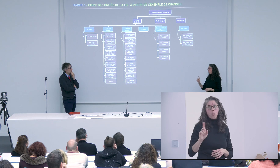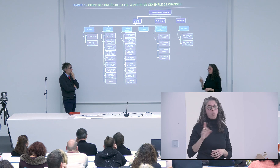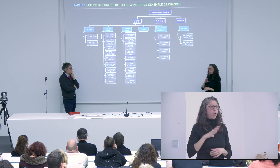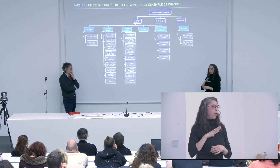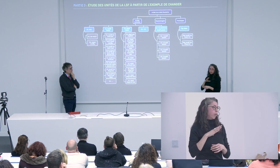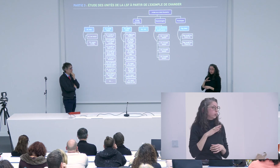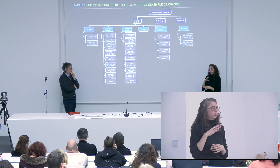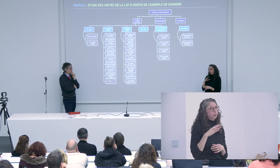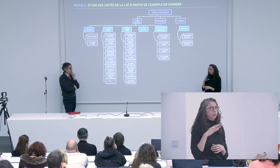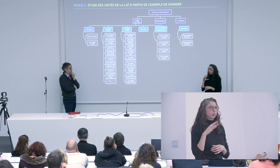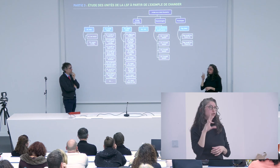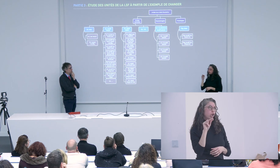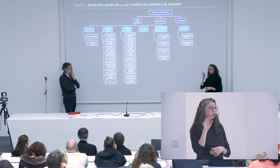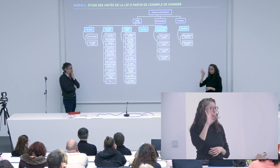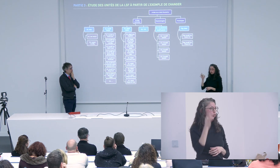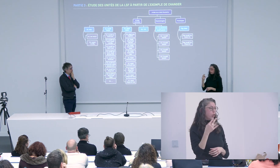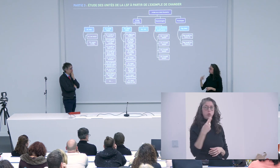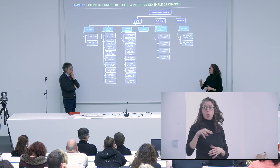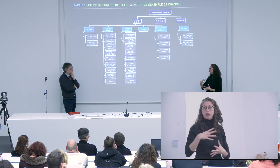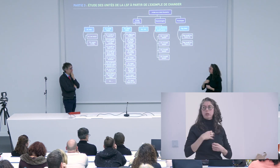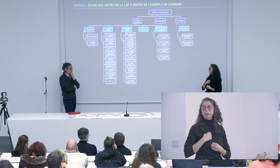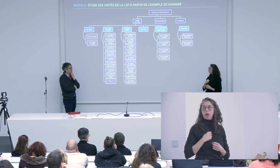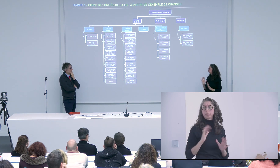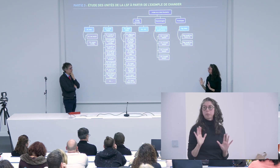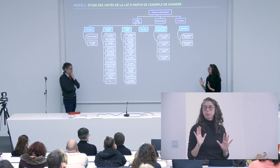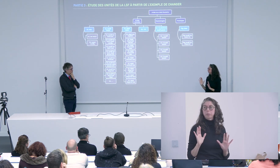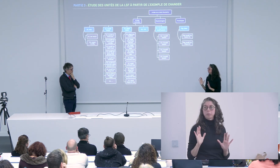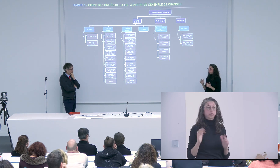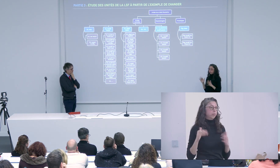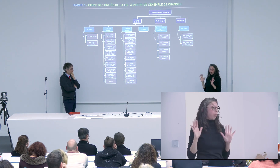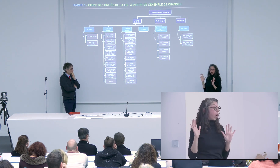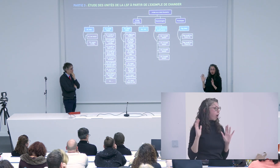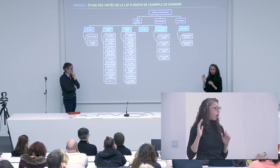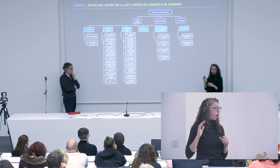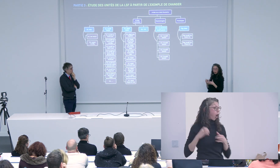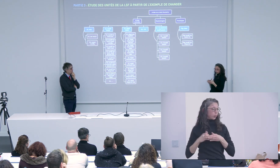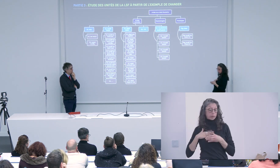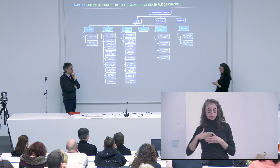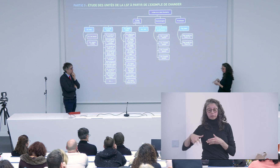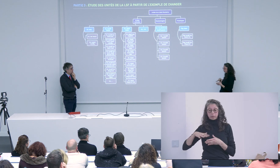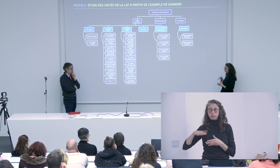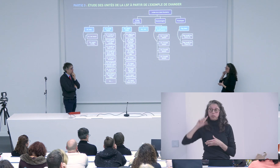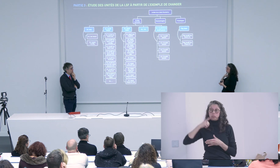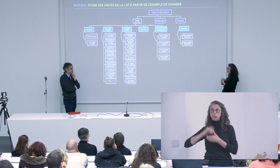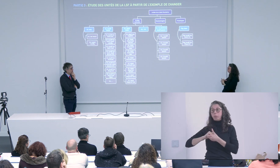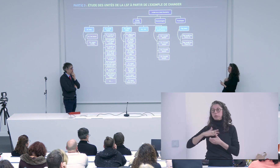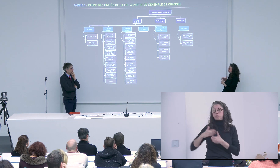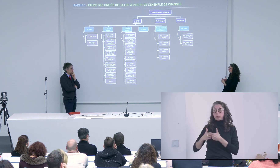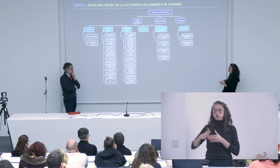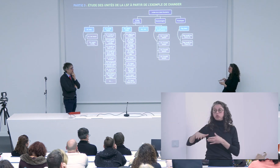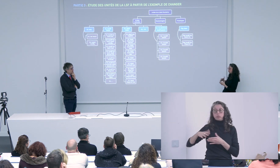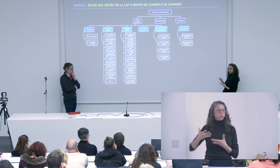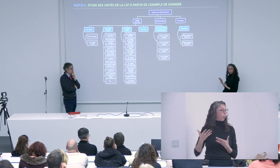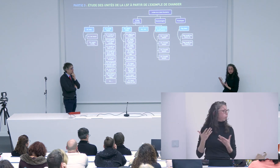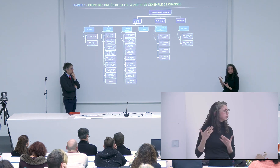150 formes que j'ai pu observer ne sont pas toutes des formes officielles il y a peut-être des 30% qui sont non acceptables mais dans le